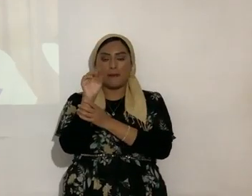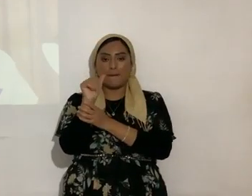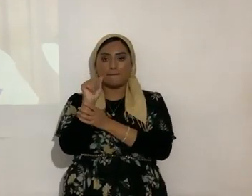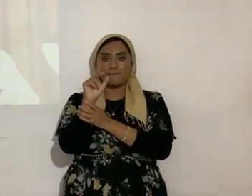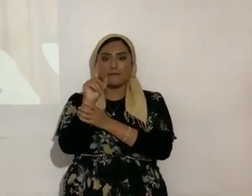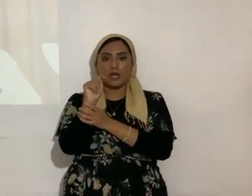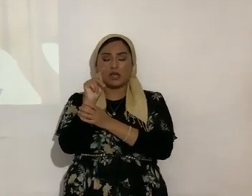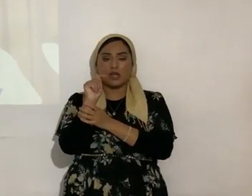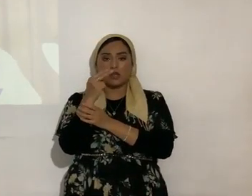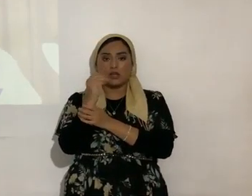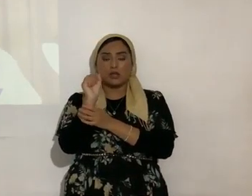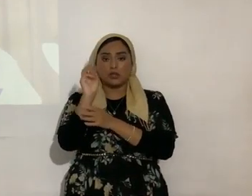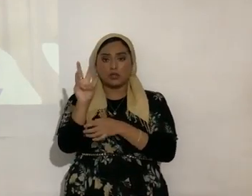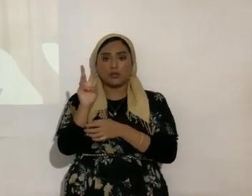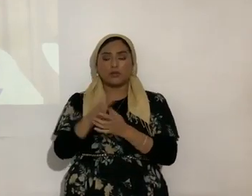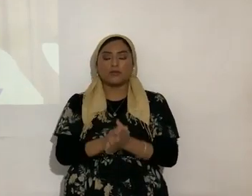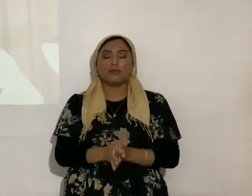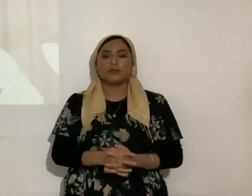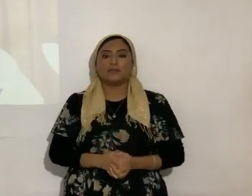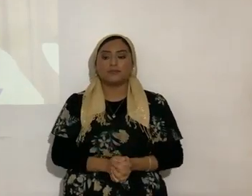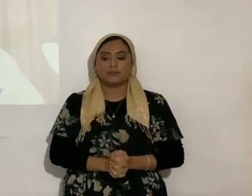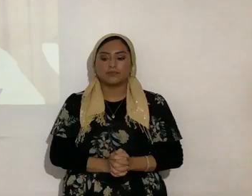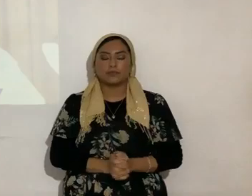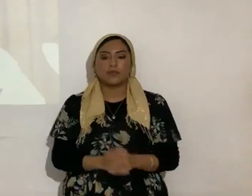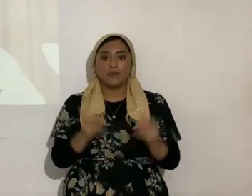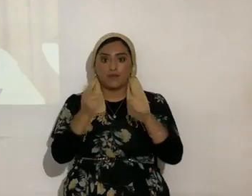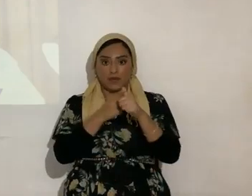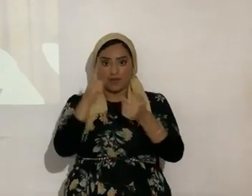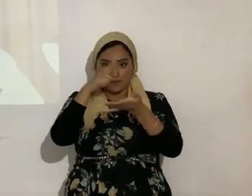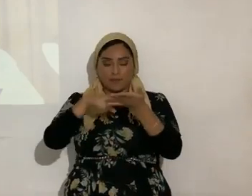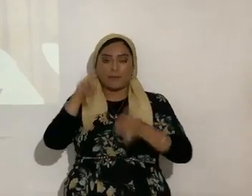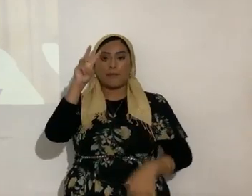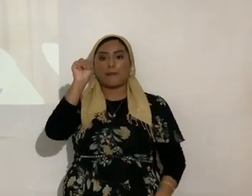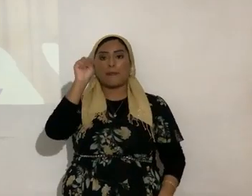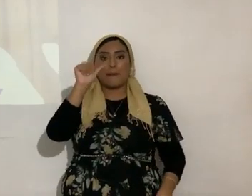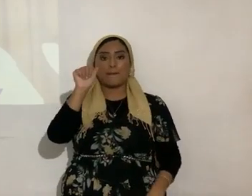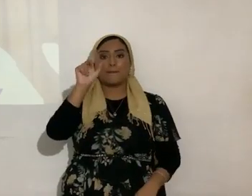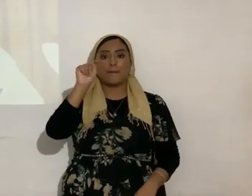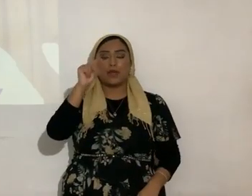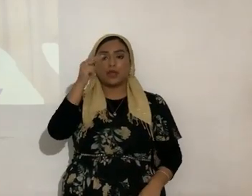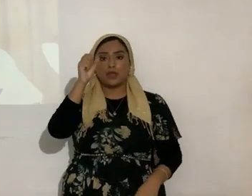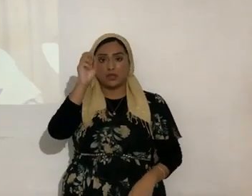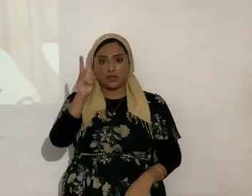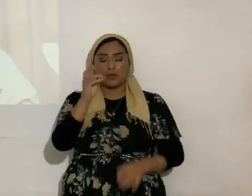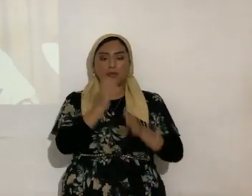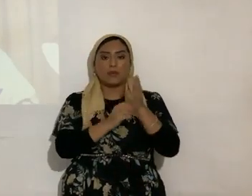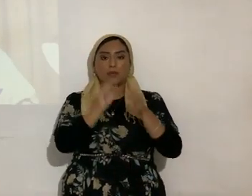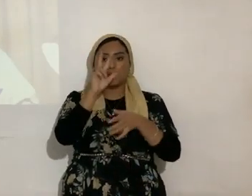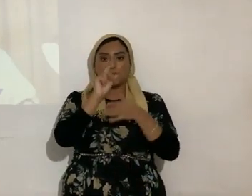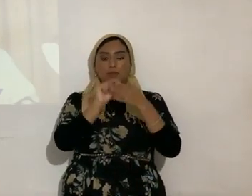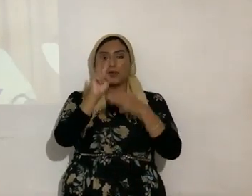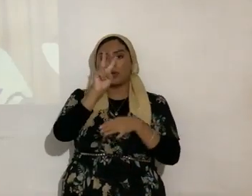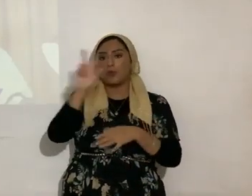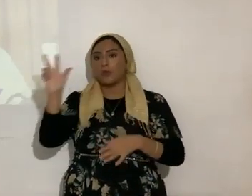iniciar la administración como tal, a Mateo capítulo 3, verso 2 y 3, ¿de acuerdo?